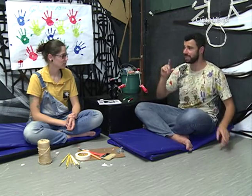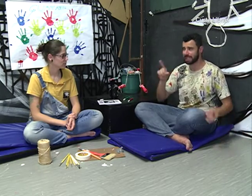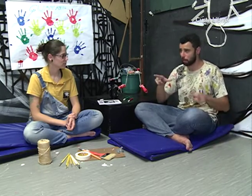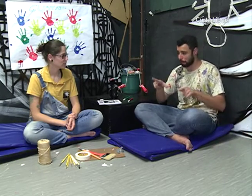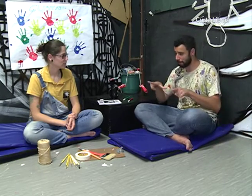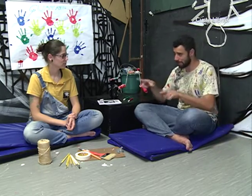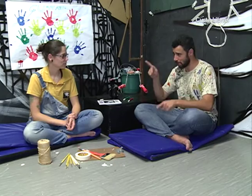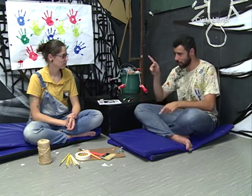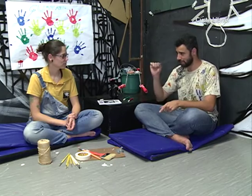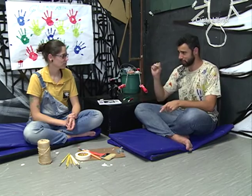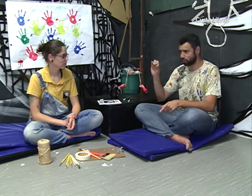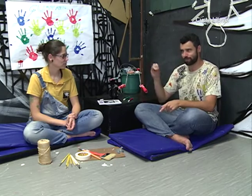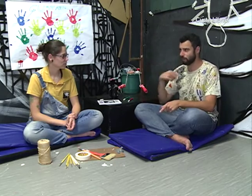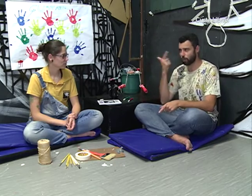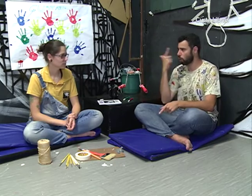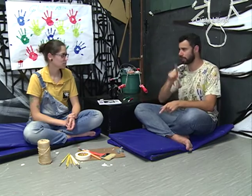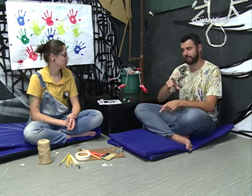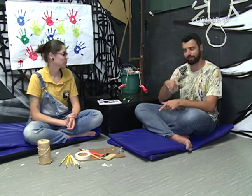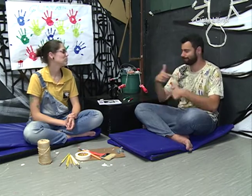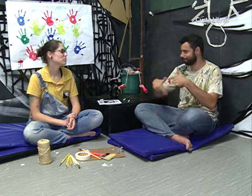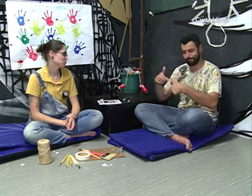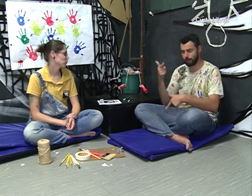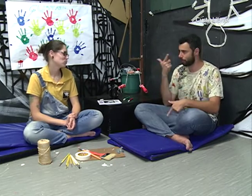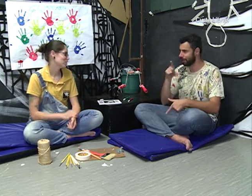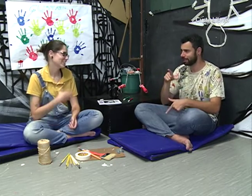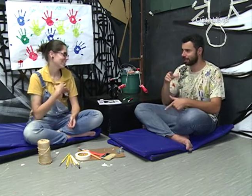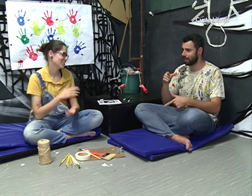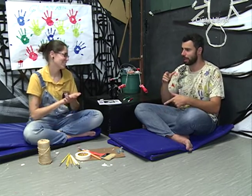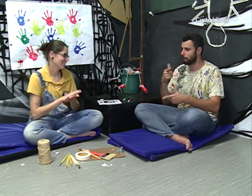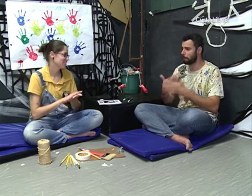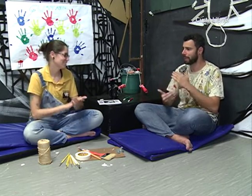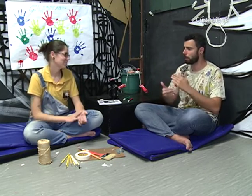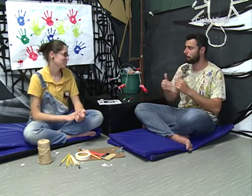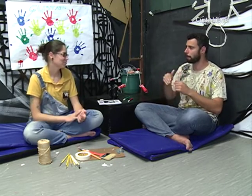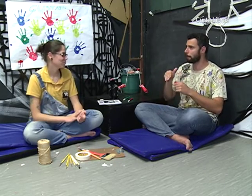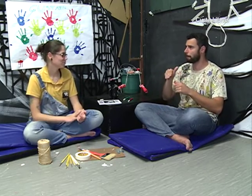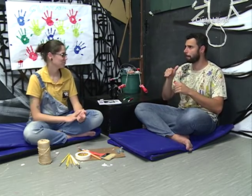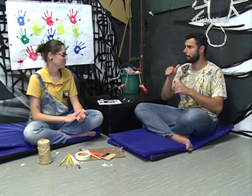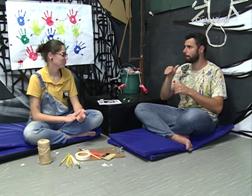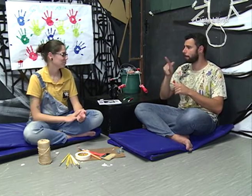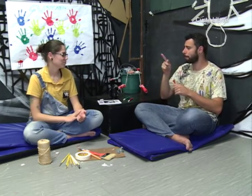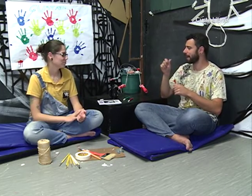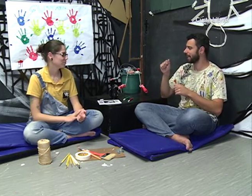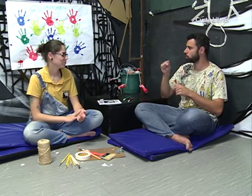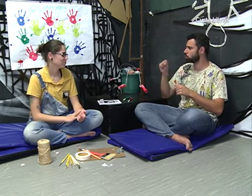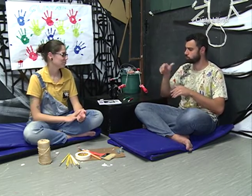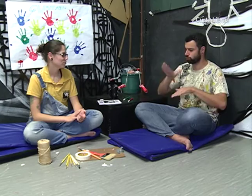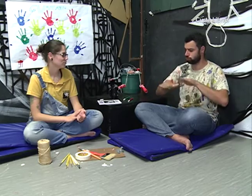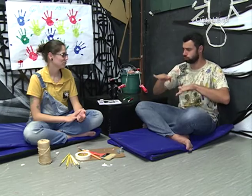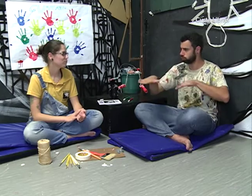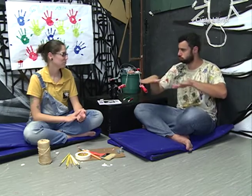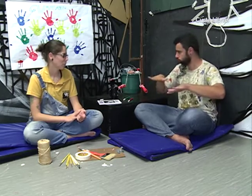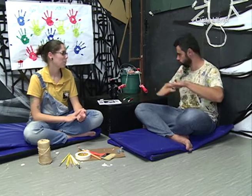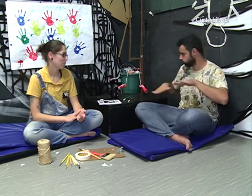Se o palco não fosse de madeira, o trabalho todo estaria perdido, pois a contextualização é feita através do palco.